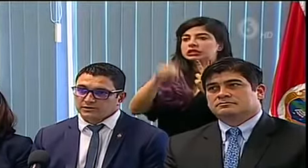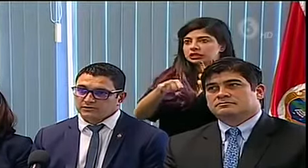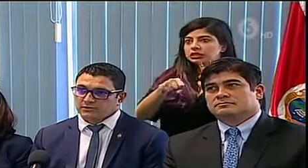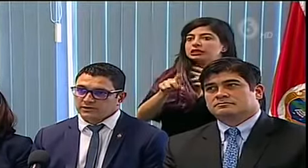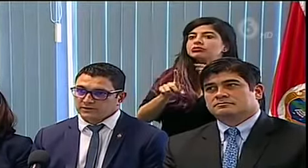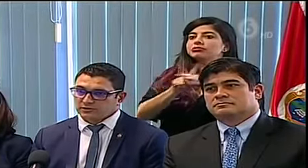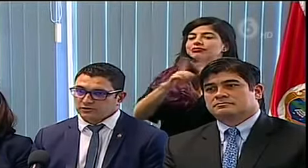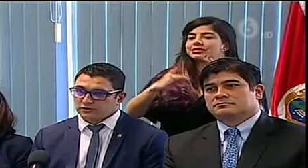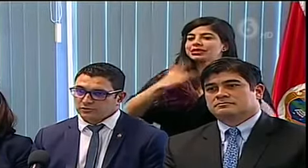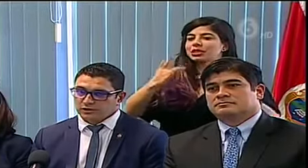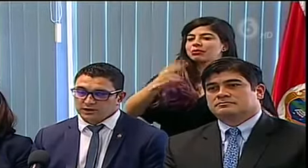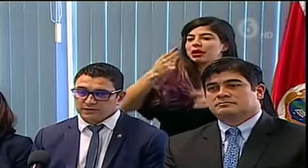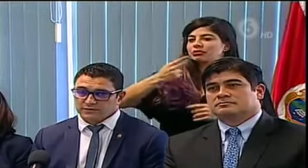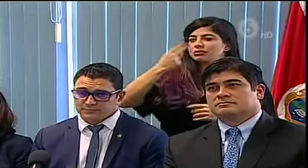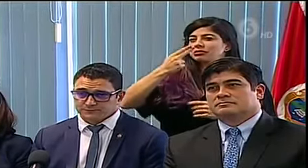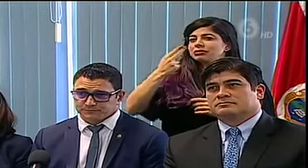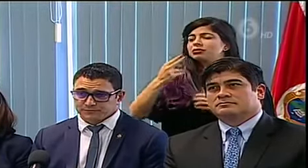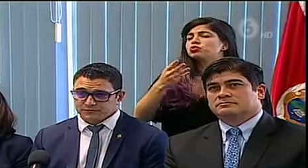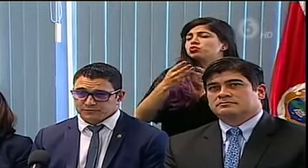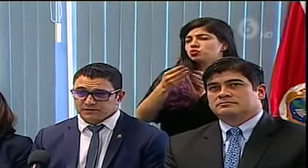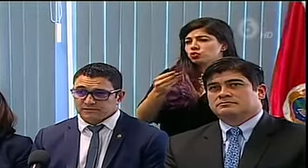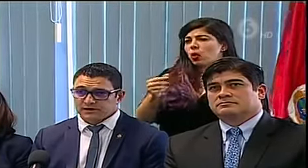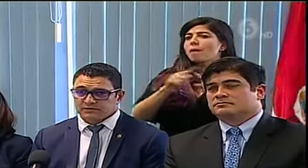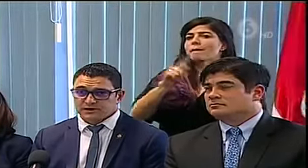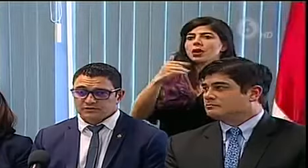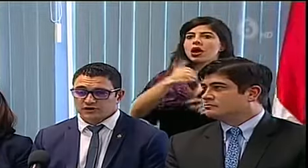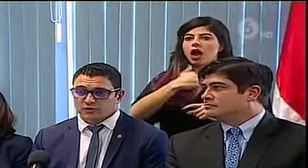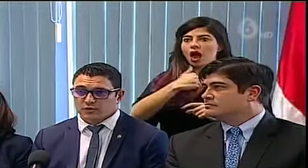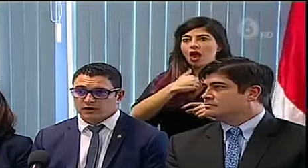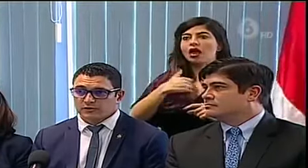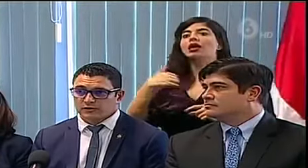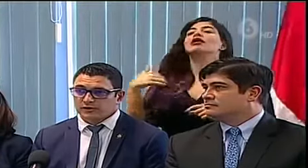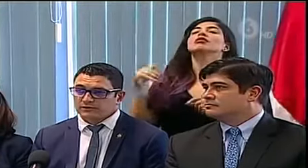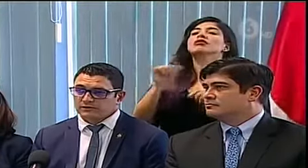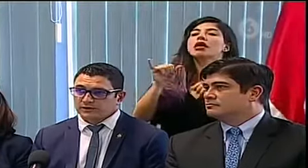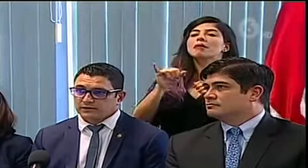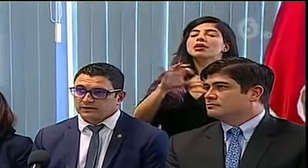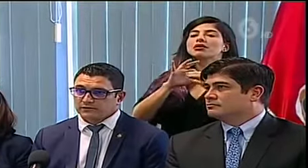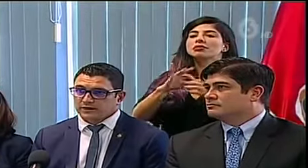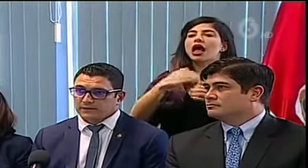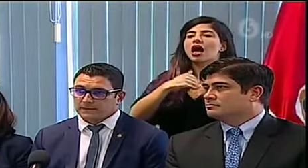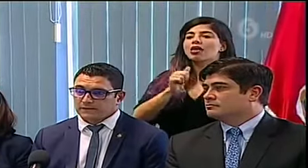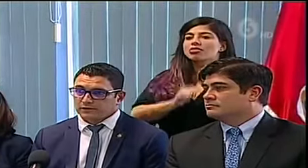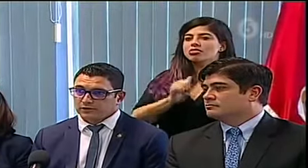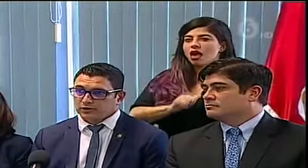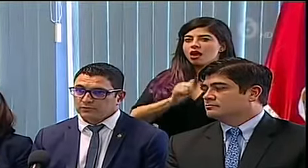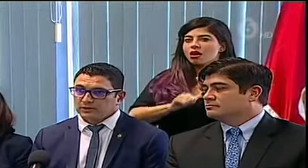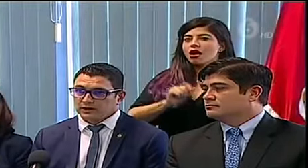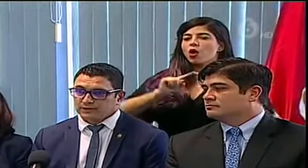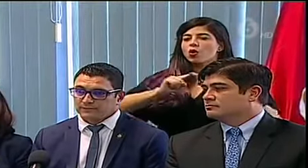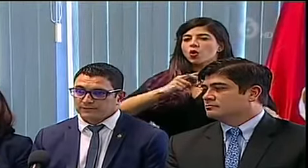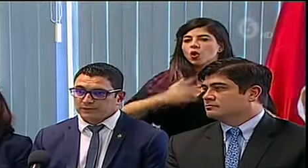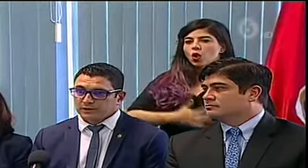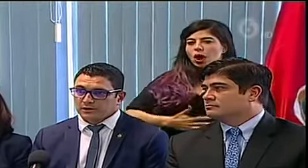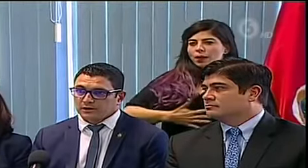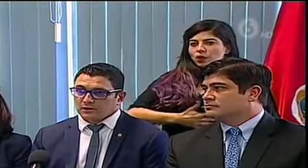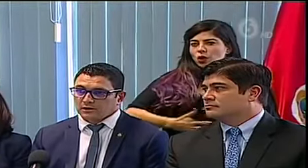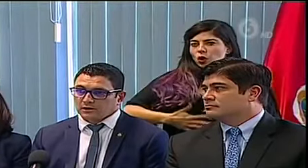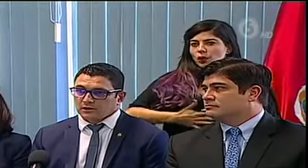síntomas respiratorios muy leves y también ha asociado un cuadro de diarrea y de dolor abdominal.